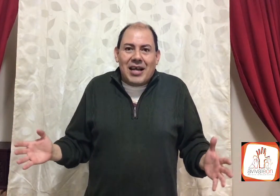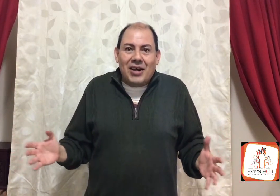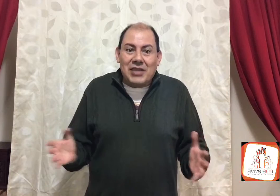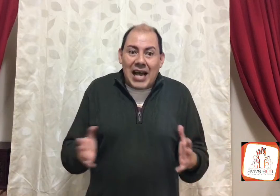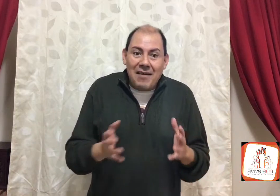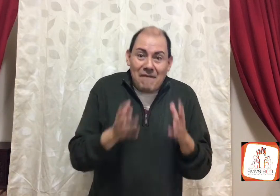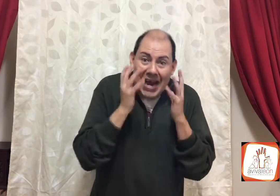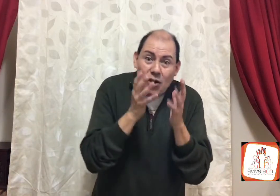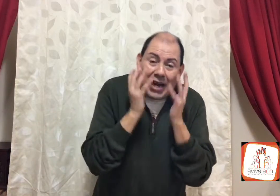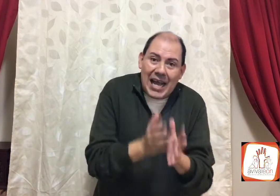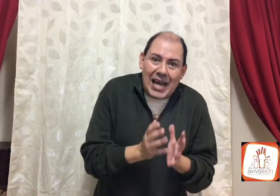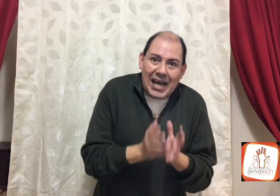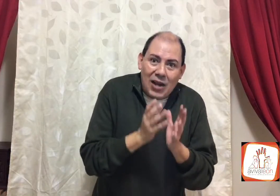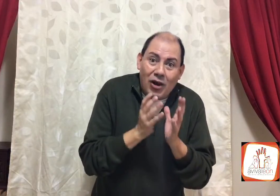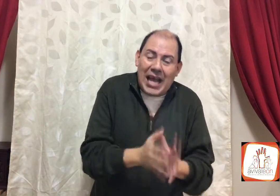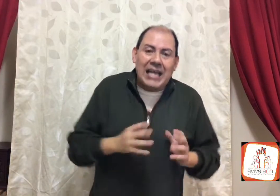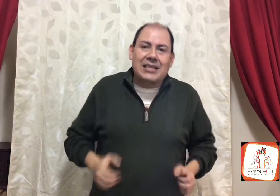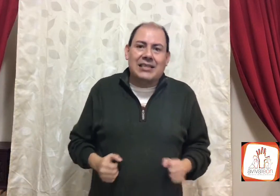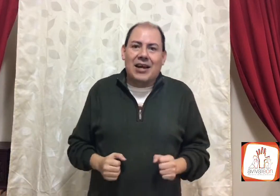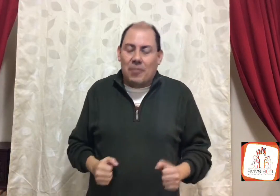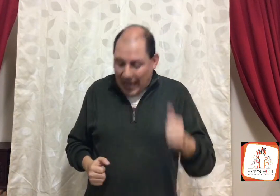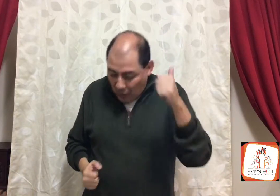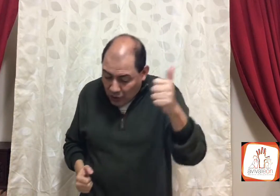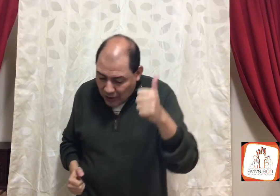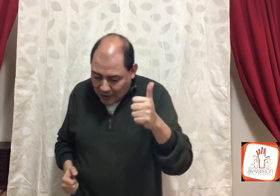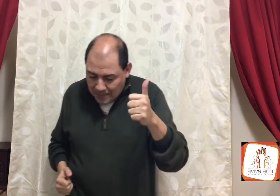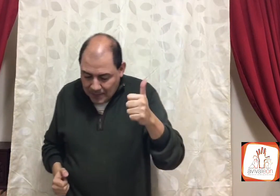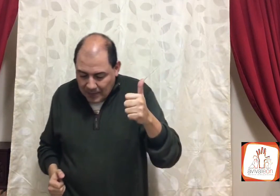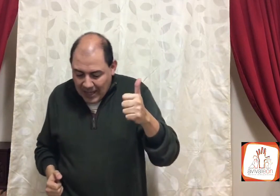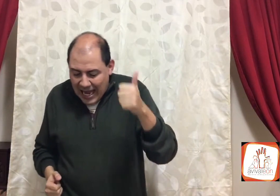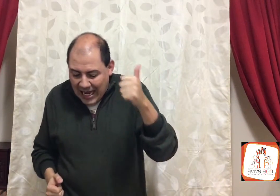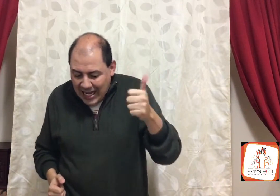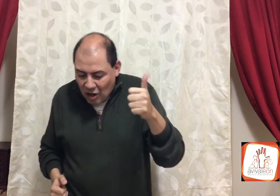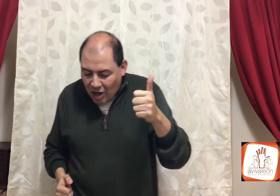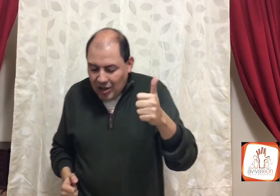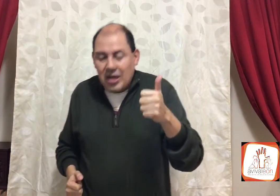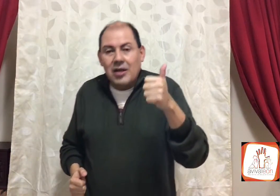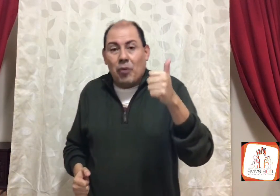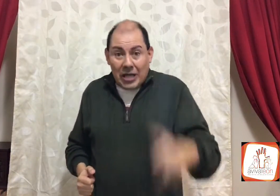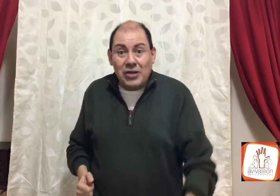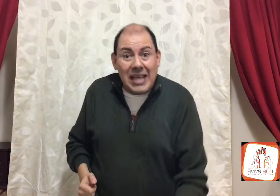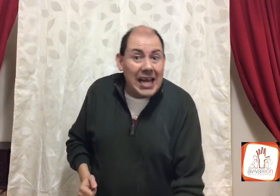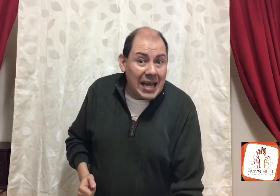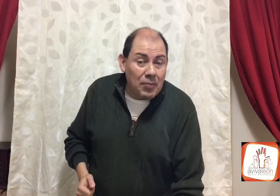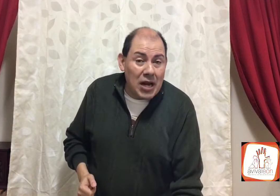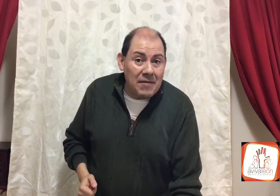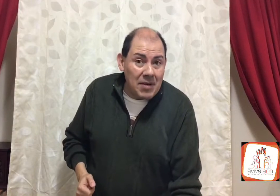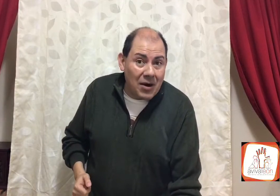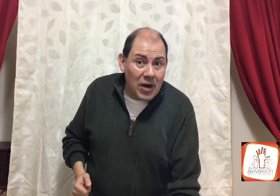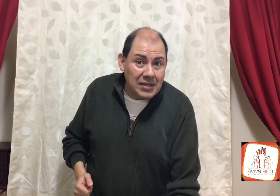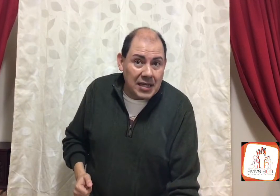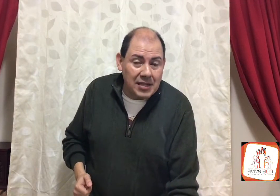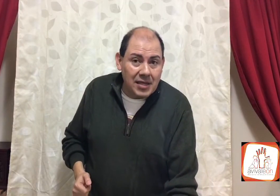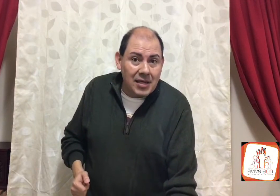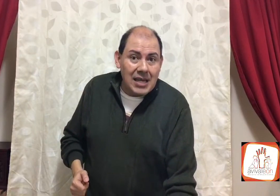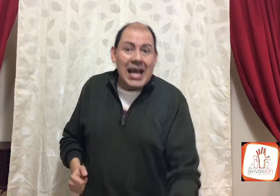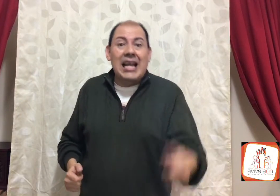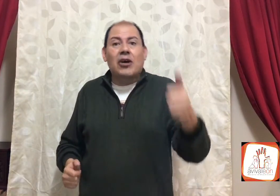o sea, vean lo que, lo que hace este hombre, uno, el hijo, por eso está el ejemplo en la Biblia, en jueces, el hijo